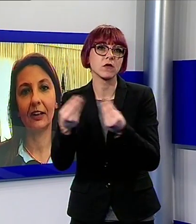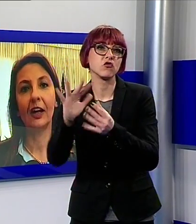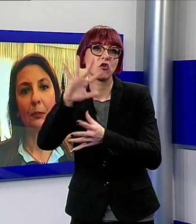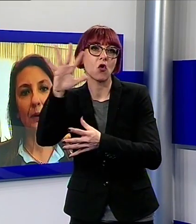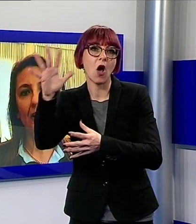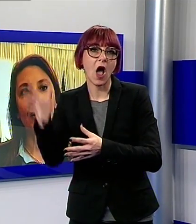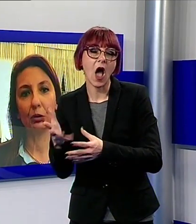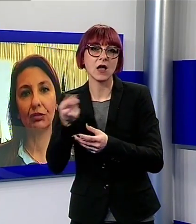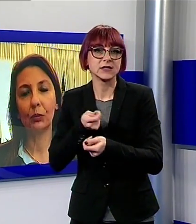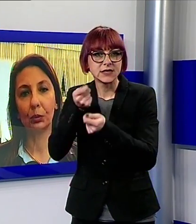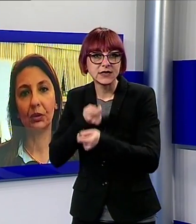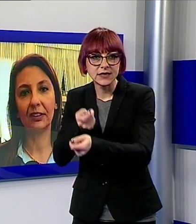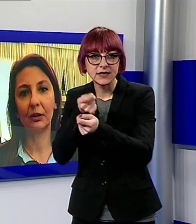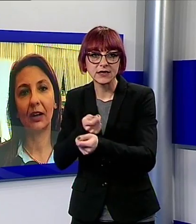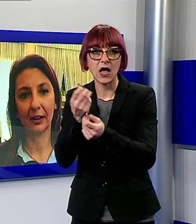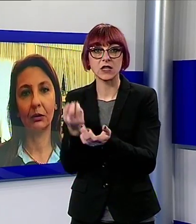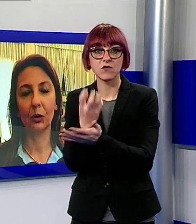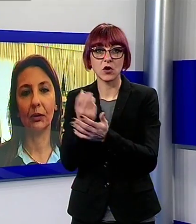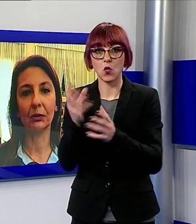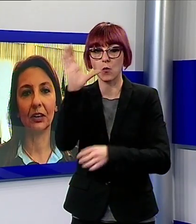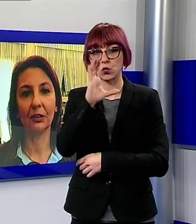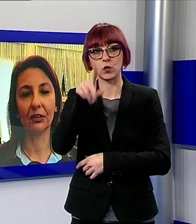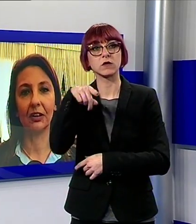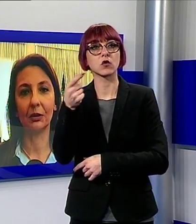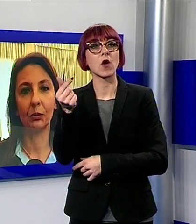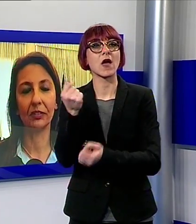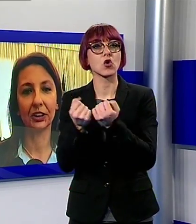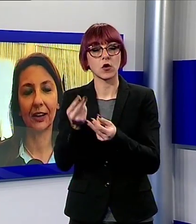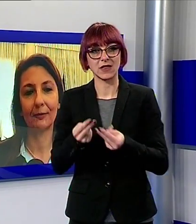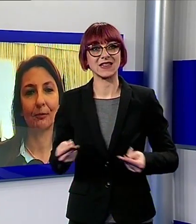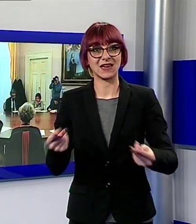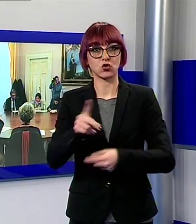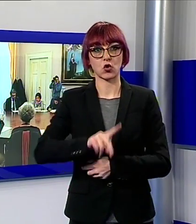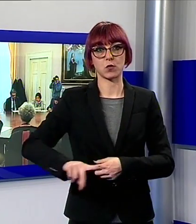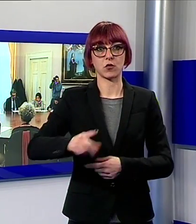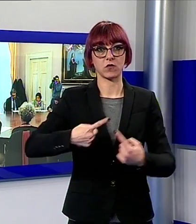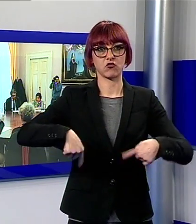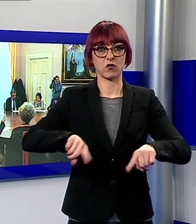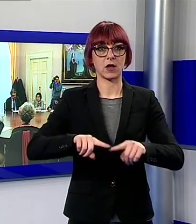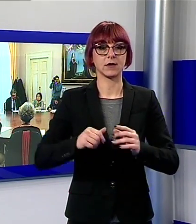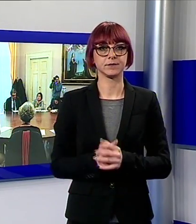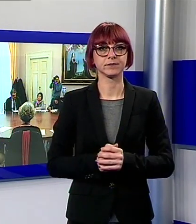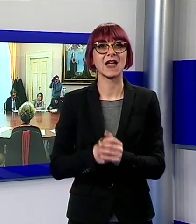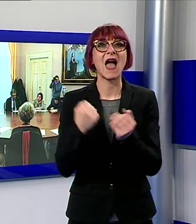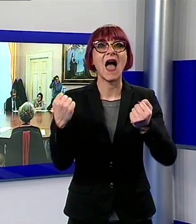per lo sviluppo turistico e anche economico del nostro territorio provinciale Tra le iniziative su cui sono state fatte alcune